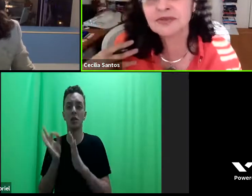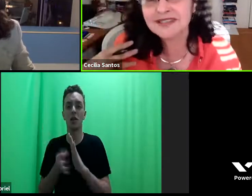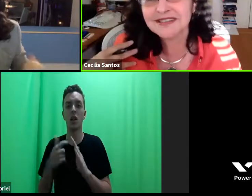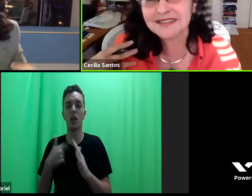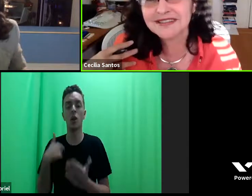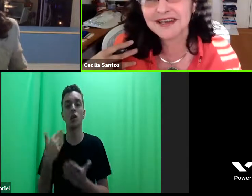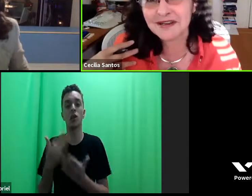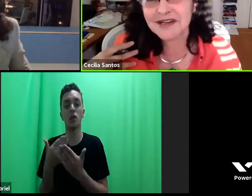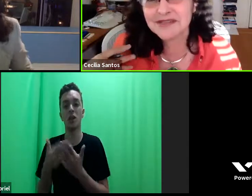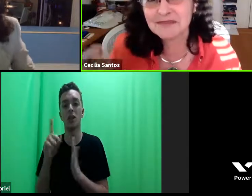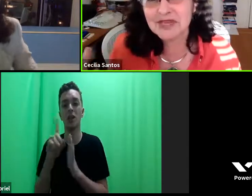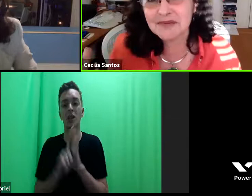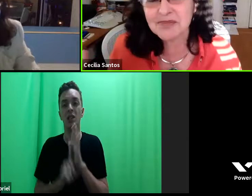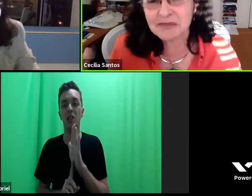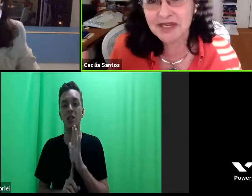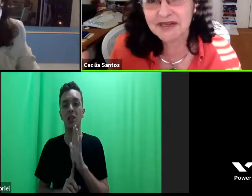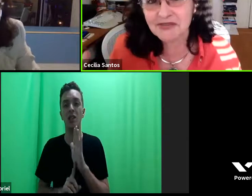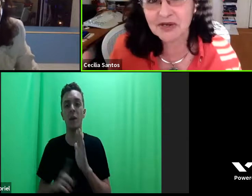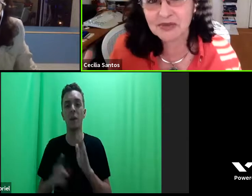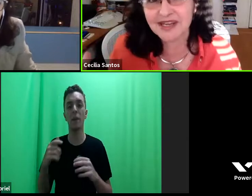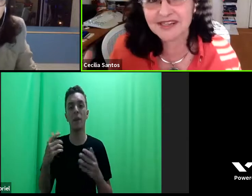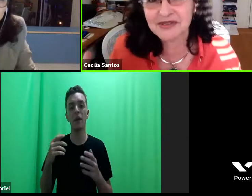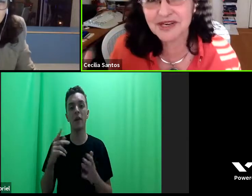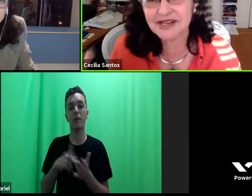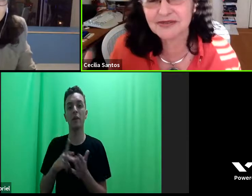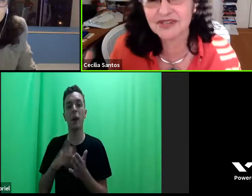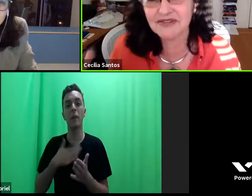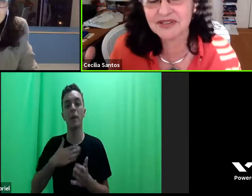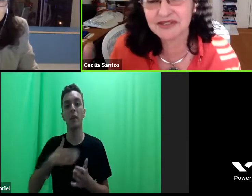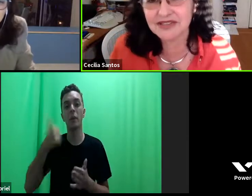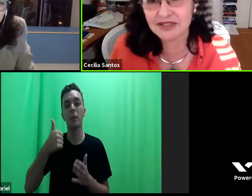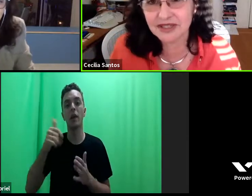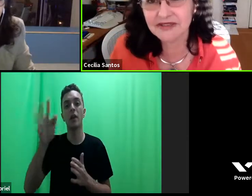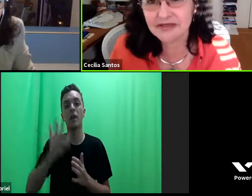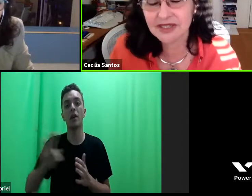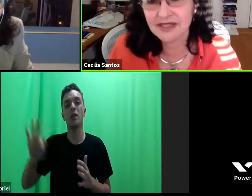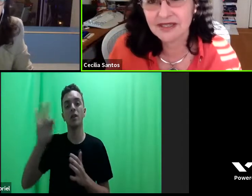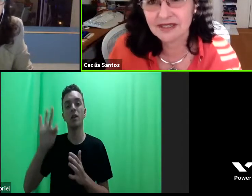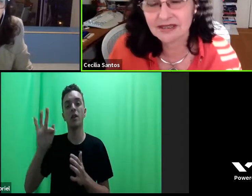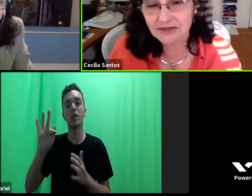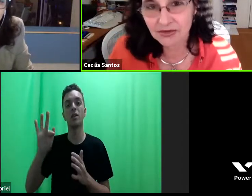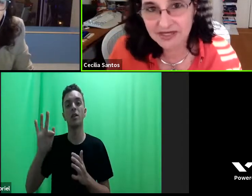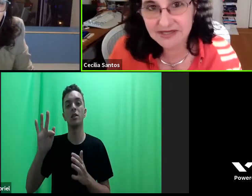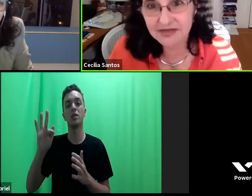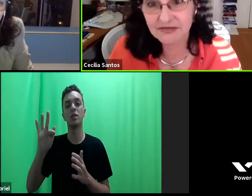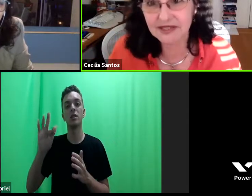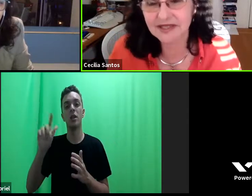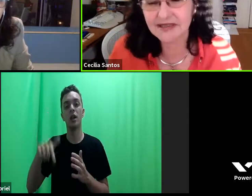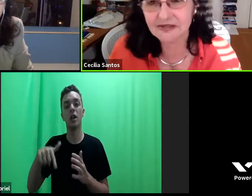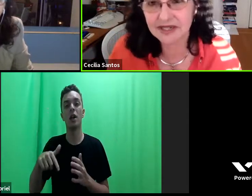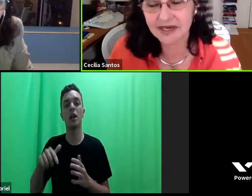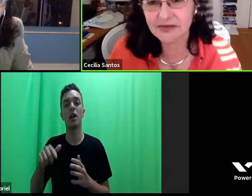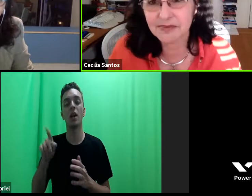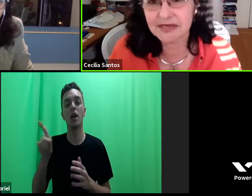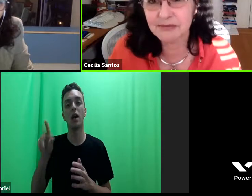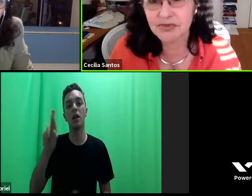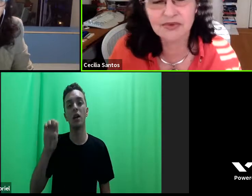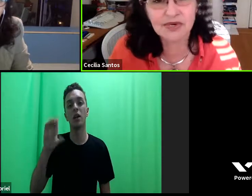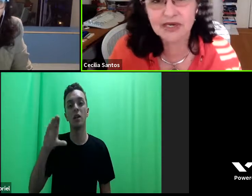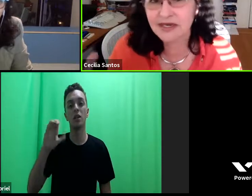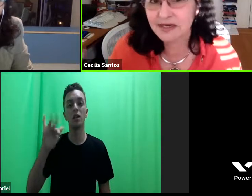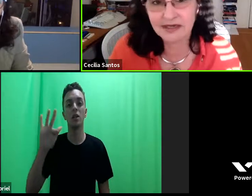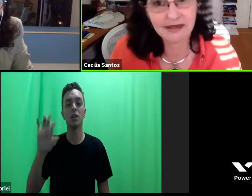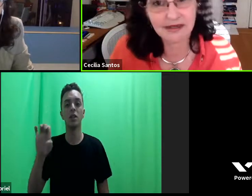direito, aliás, a minha primeira faculdade é o direito, na faculdade de direito do Recife, a Federal do